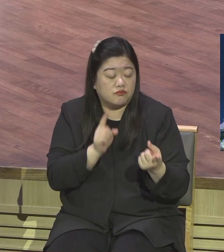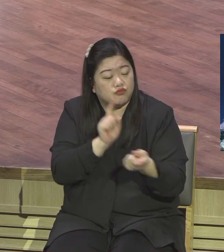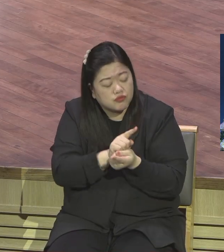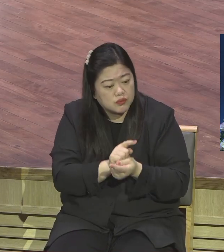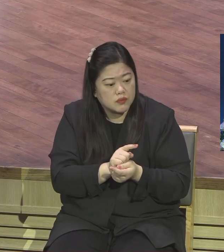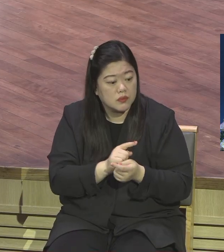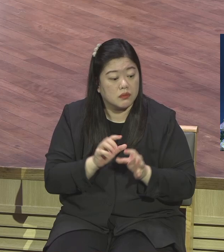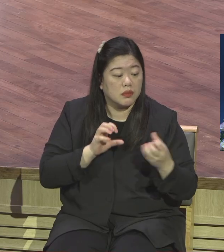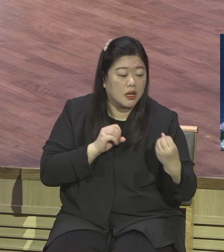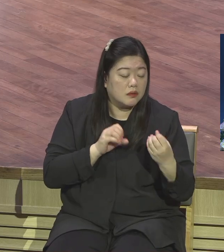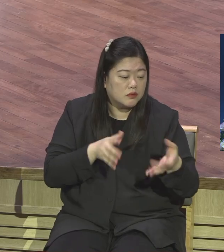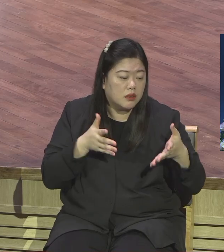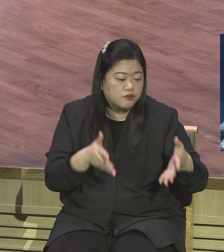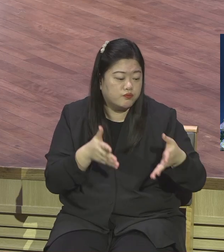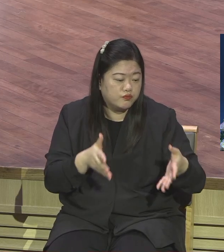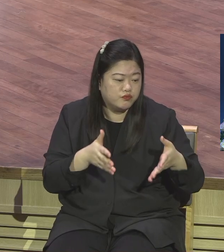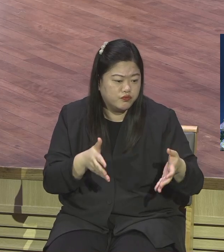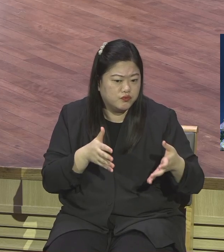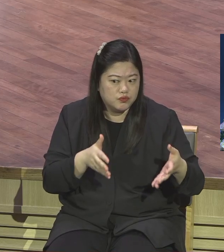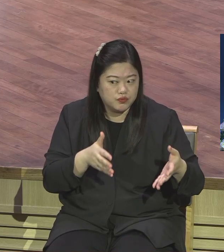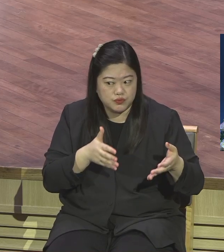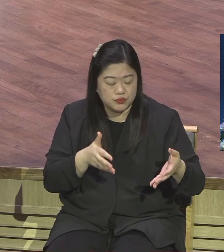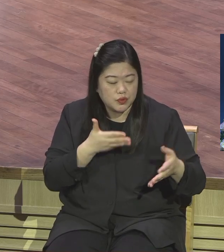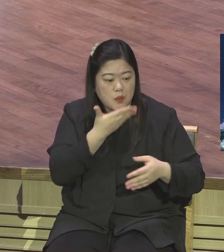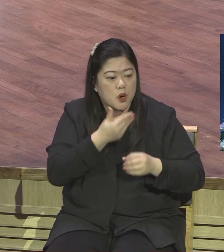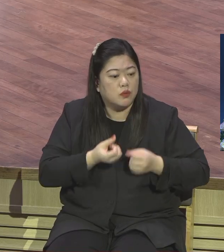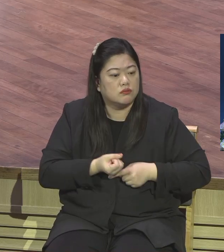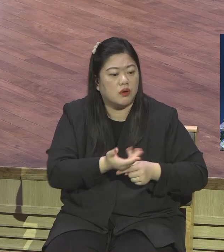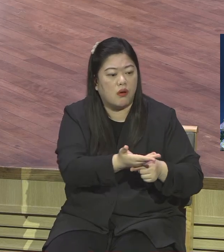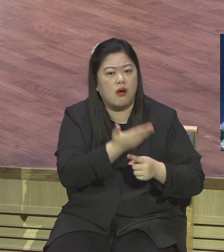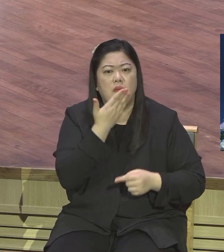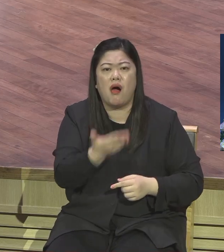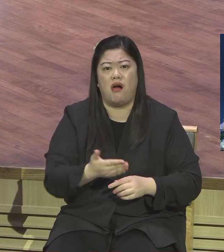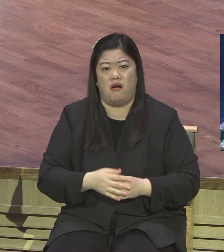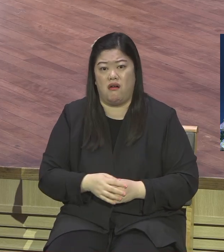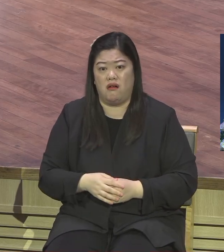동료들에게 복음 증가할 기회예요 평소 때보다 지금 불안하네요 다들